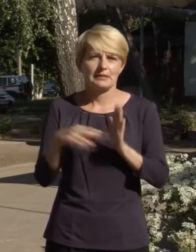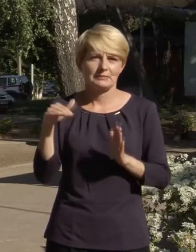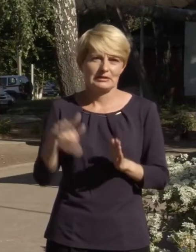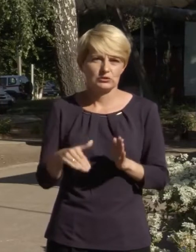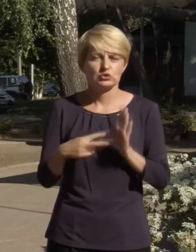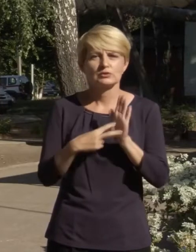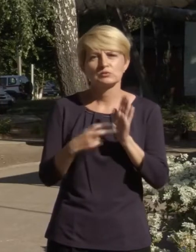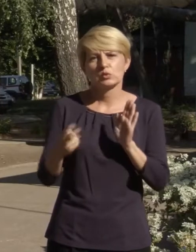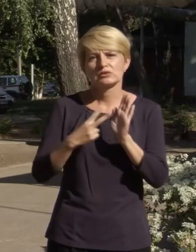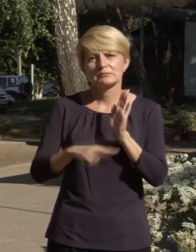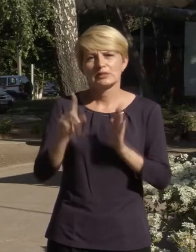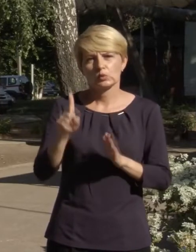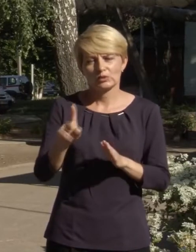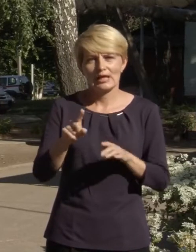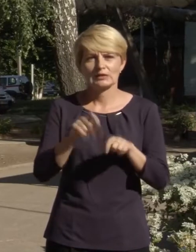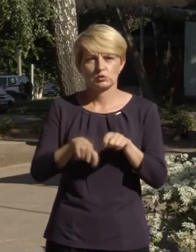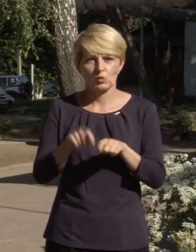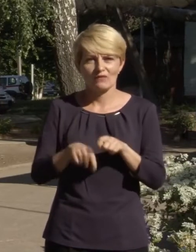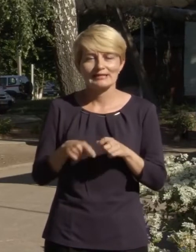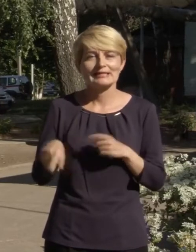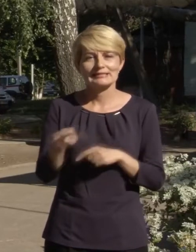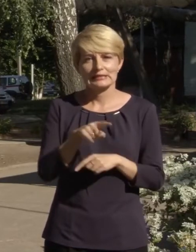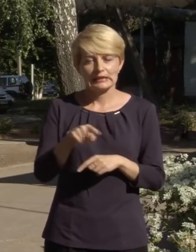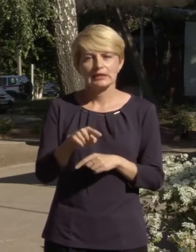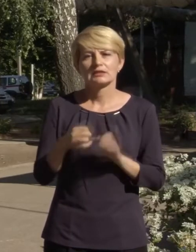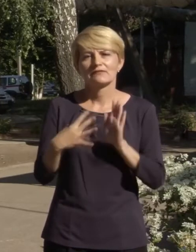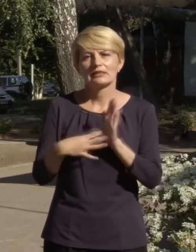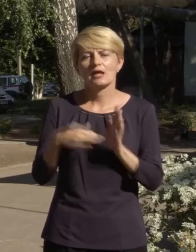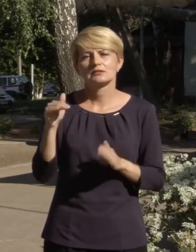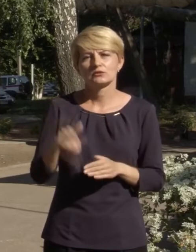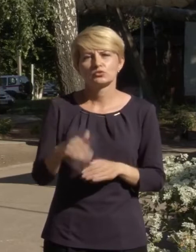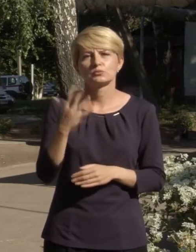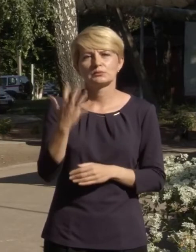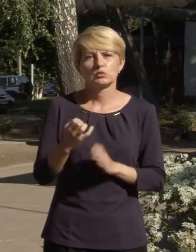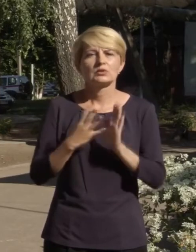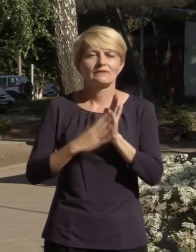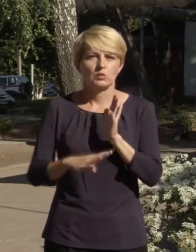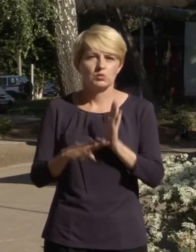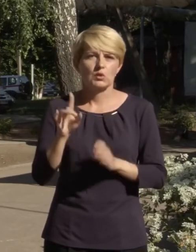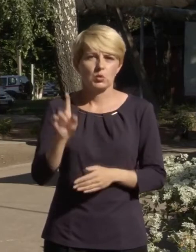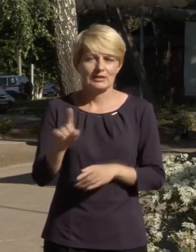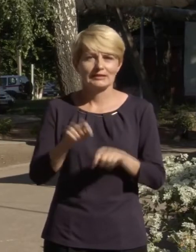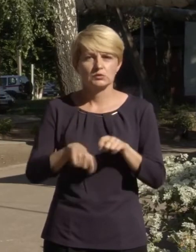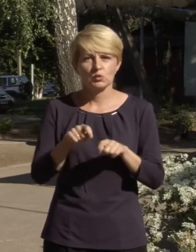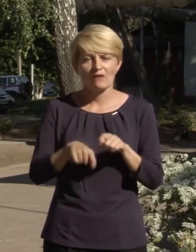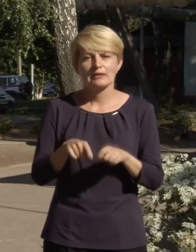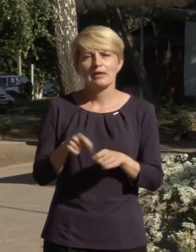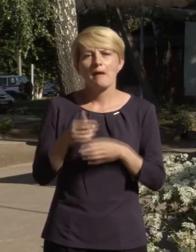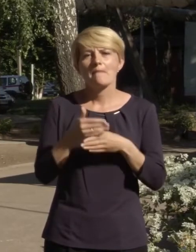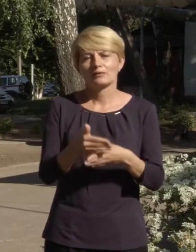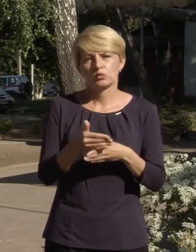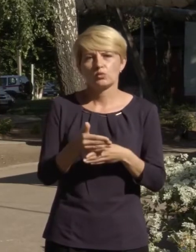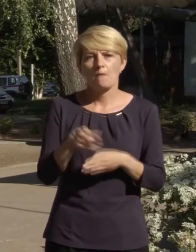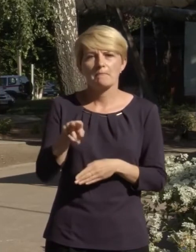771 тестування. З них 19 591 тестування методом